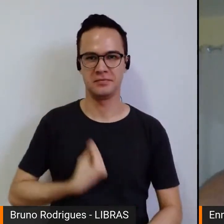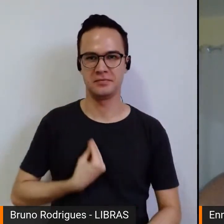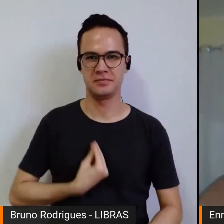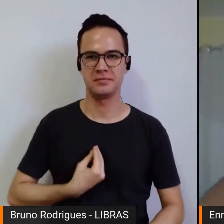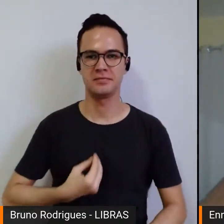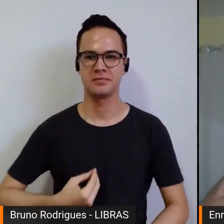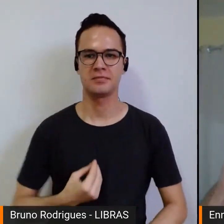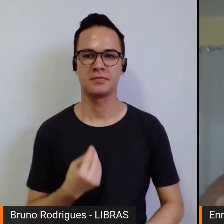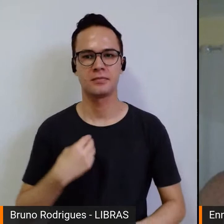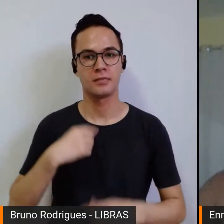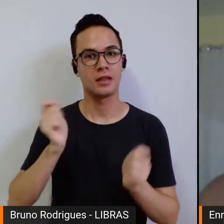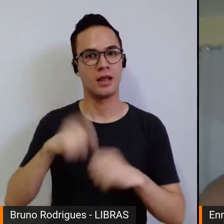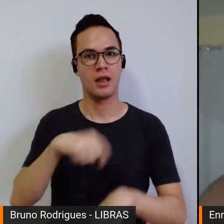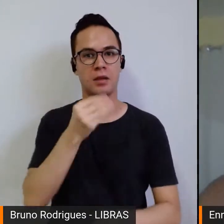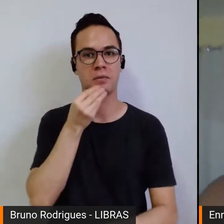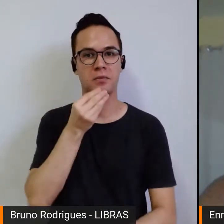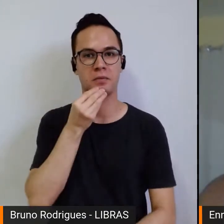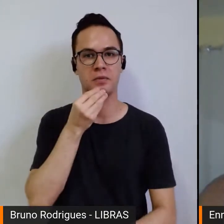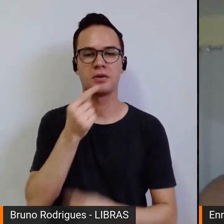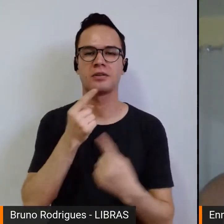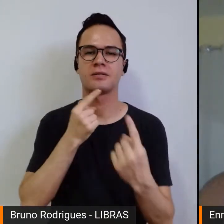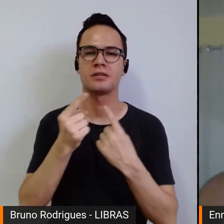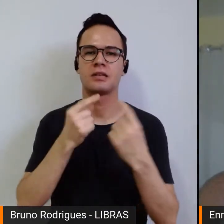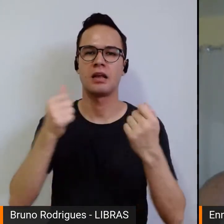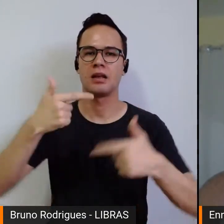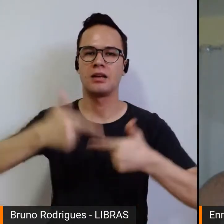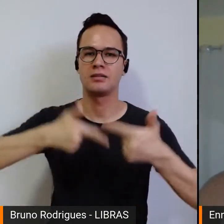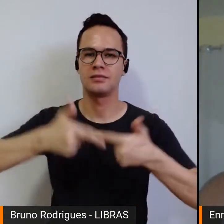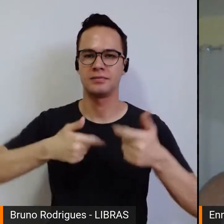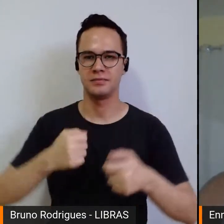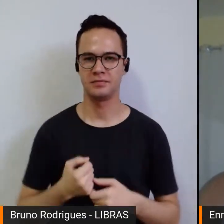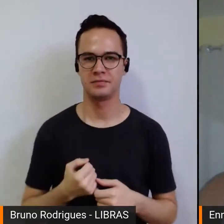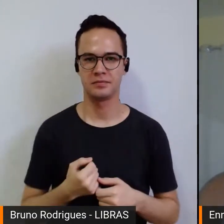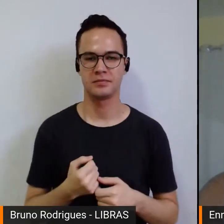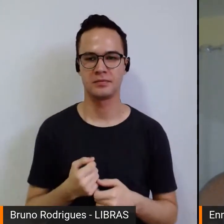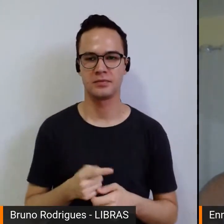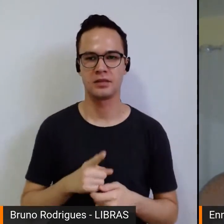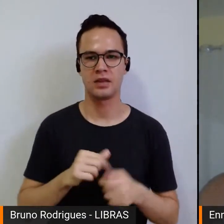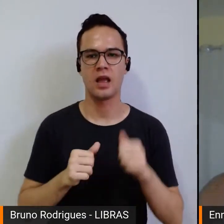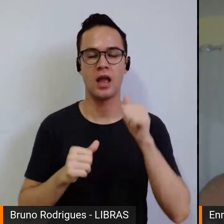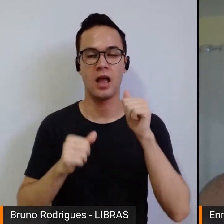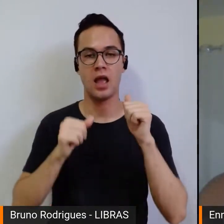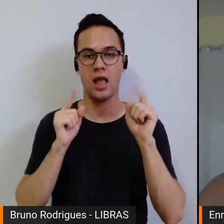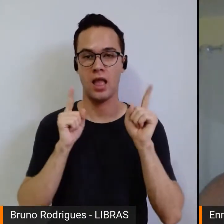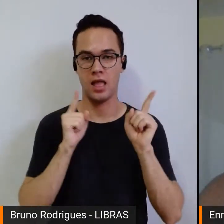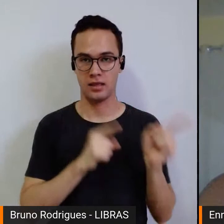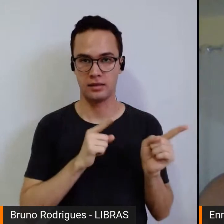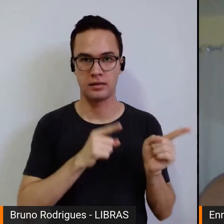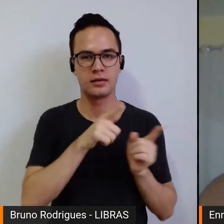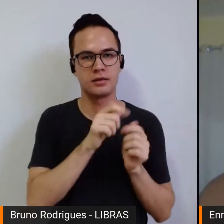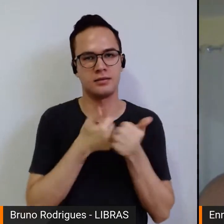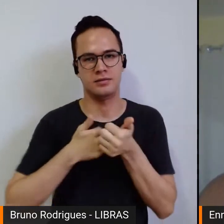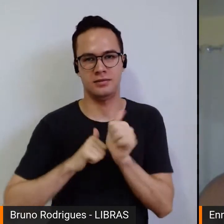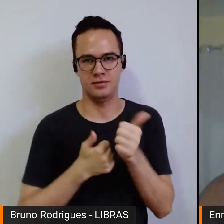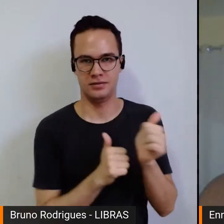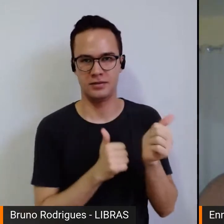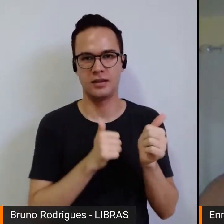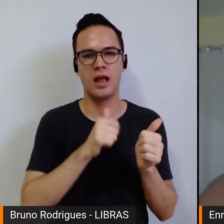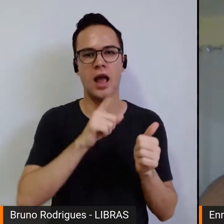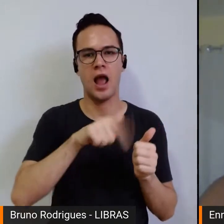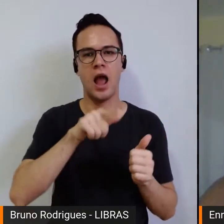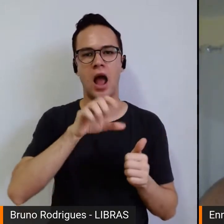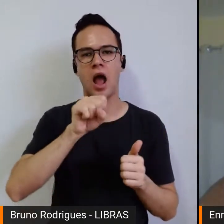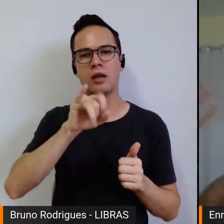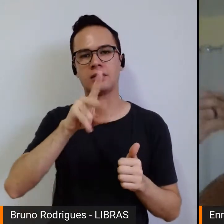tendo essa oportunidade de falar sobre esse trabalho. Eu sou, digamos assim, uma seguidora da Silvana e da